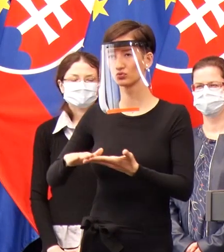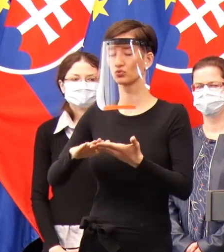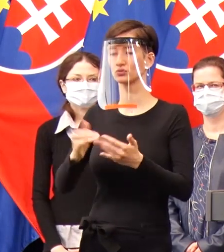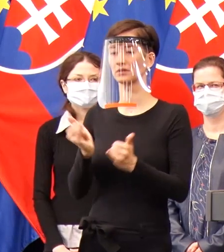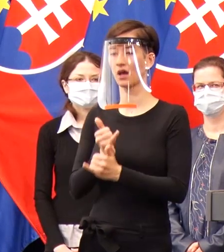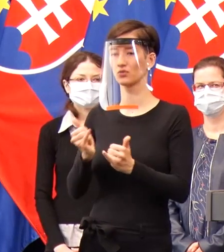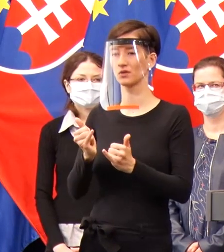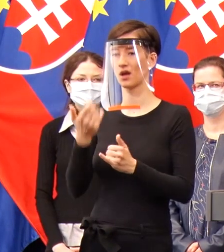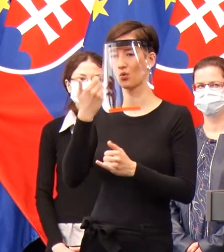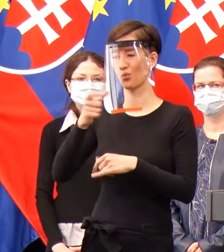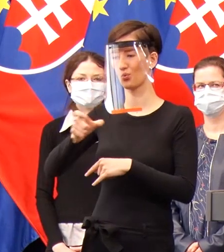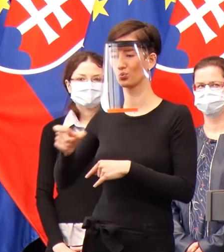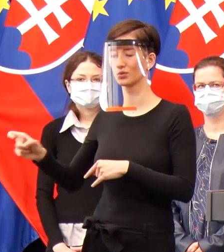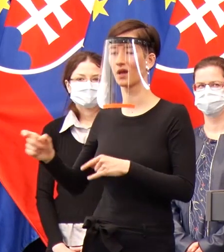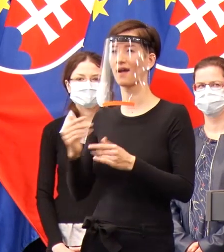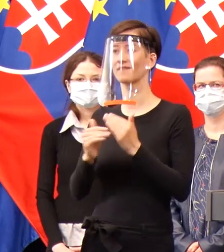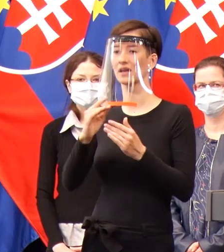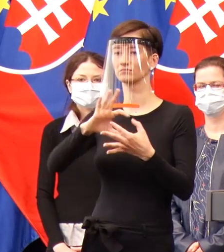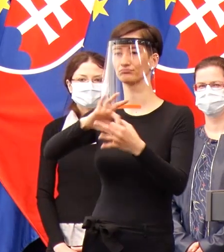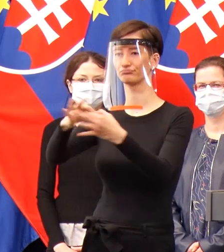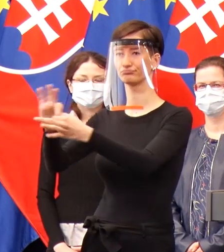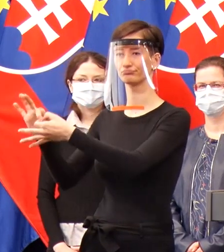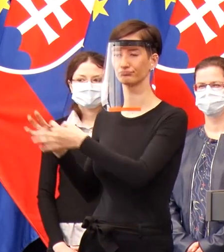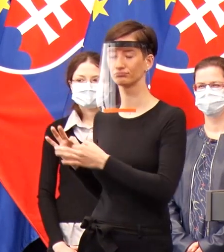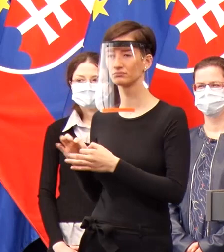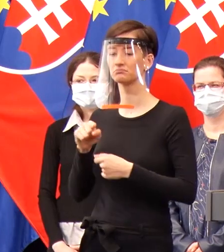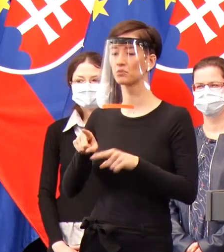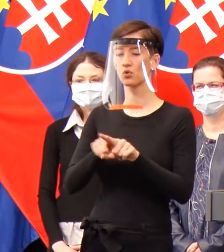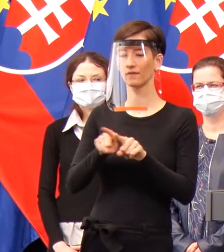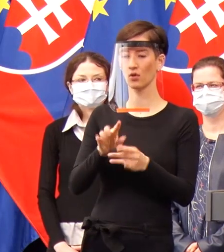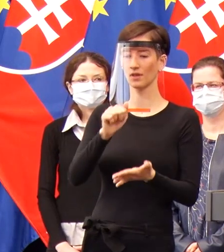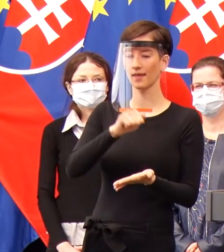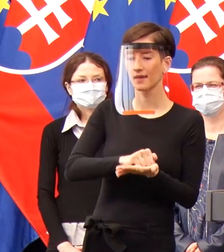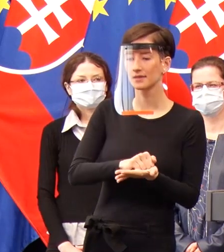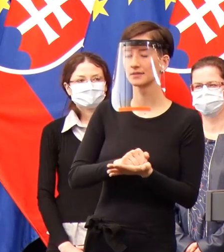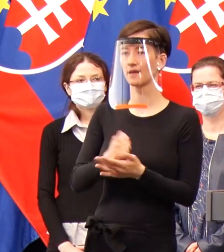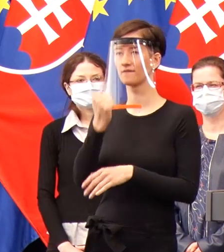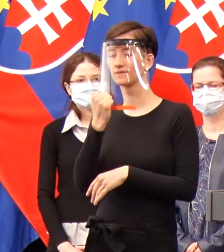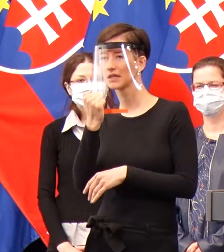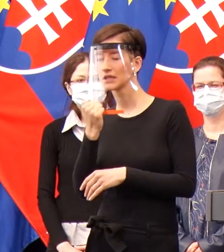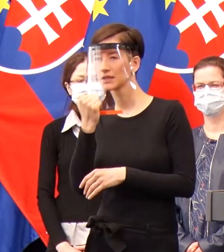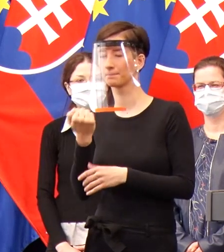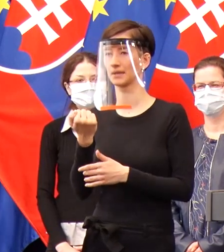môžeme vidieť, že je mnoho fieriem nadácií, ale aj